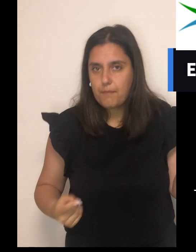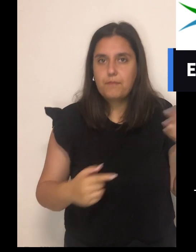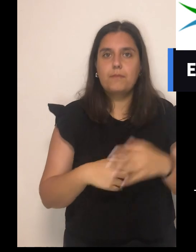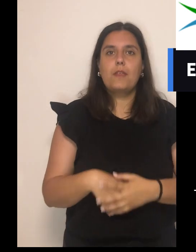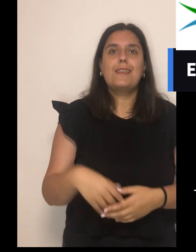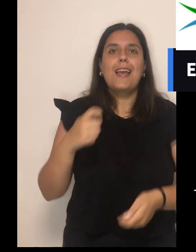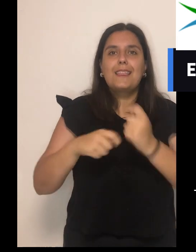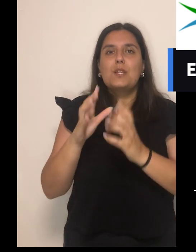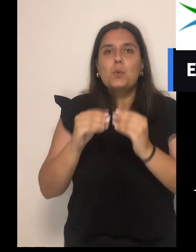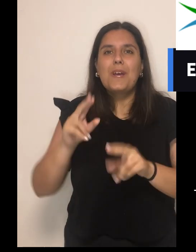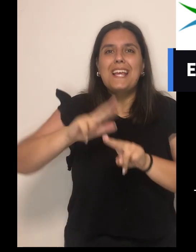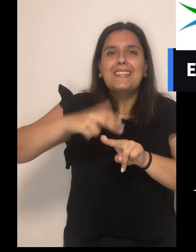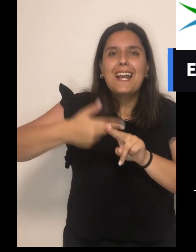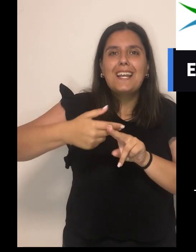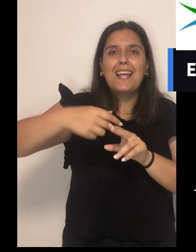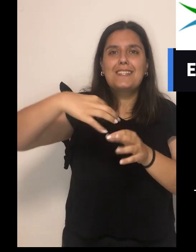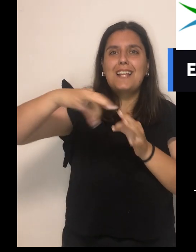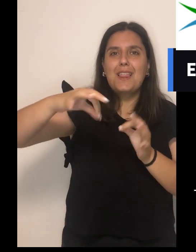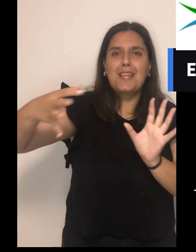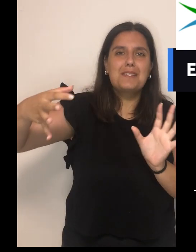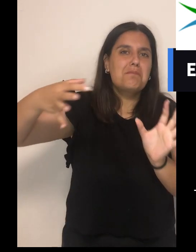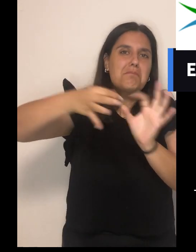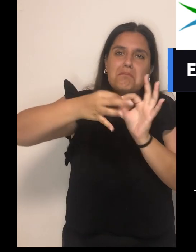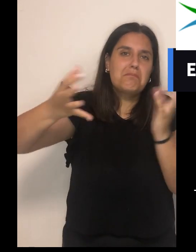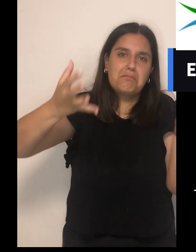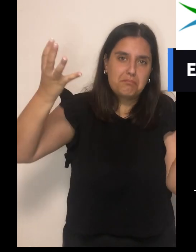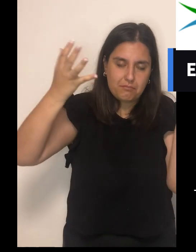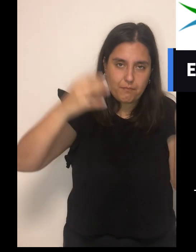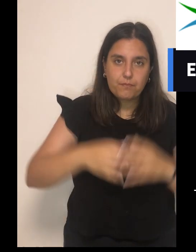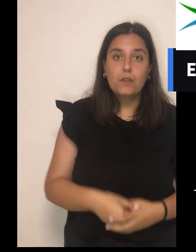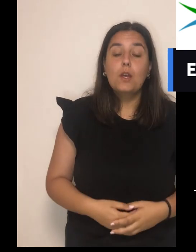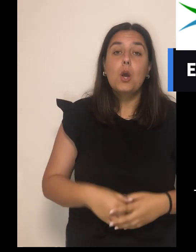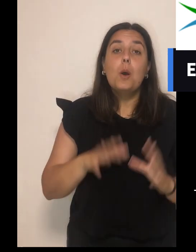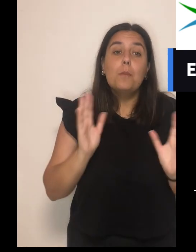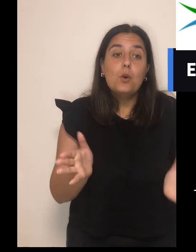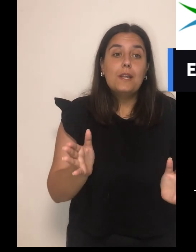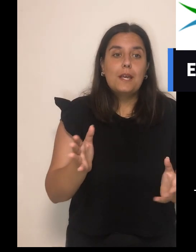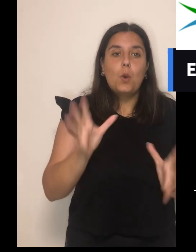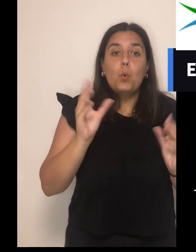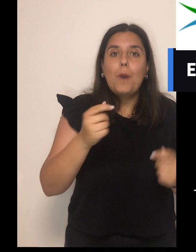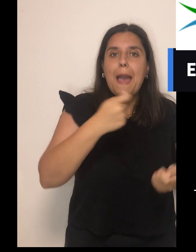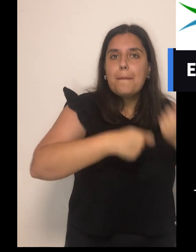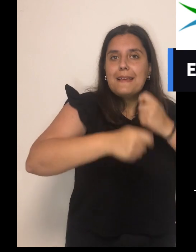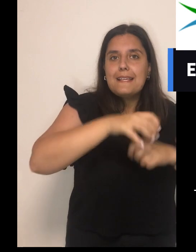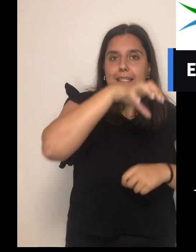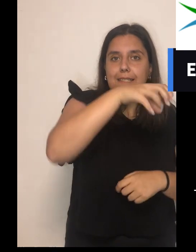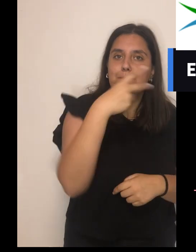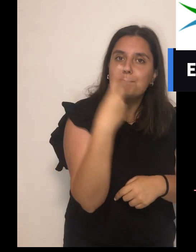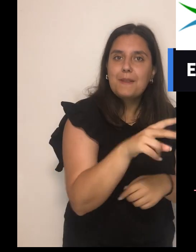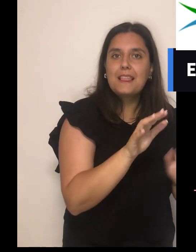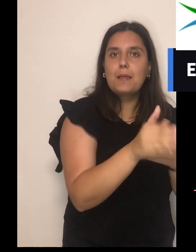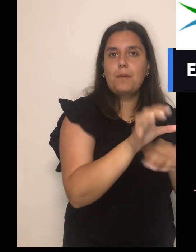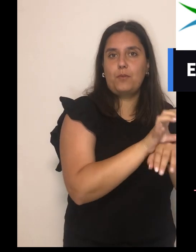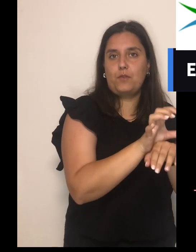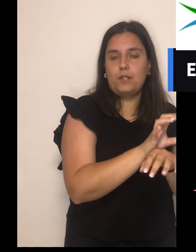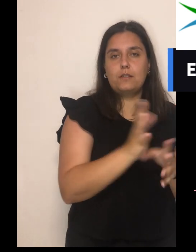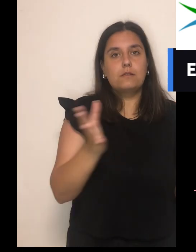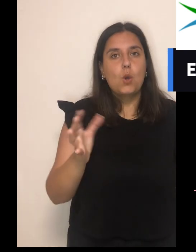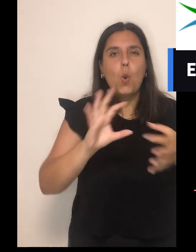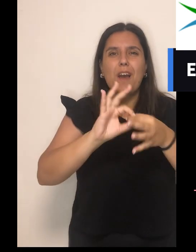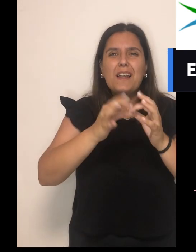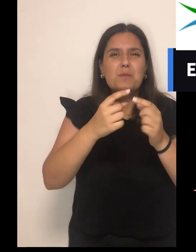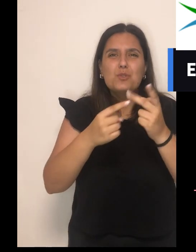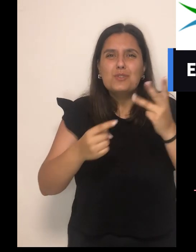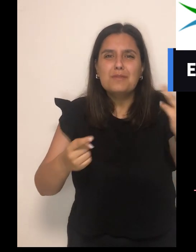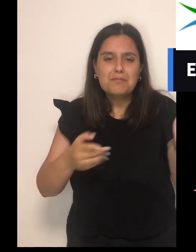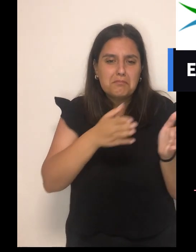εταιρείες παροχής υπηρεσιών διαδικτύου, τμήματα πληροφορικής των εμπορικών επιχειρήσεων, τμήματα πληροφορικής